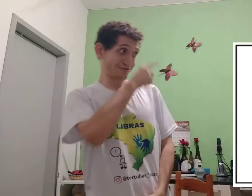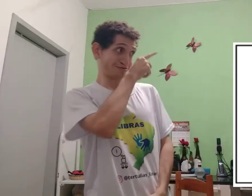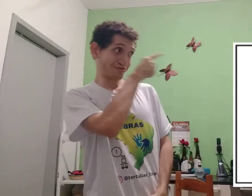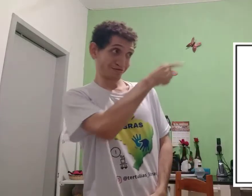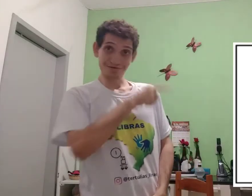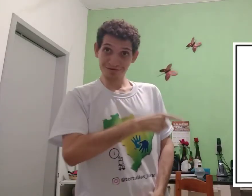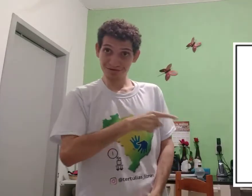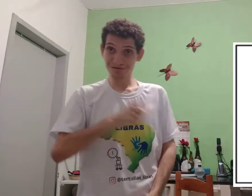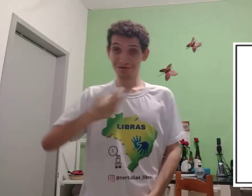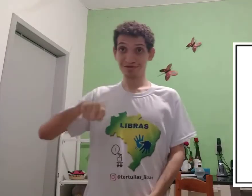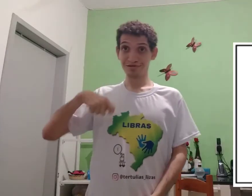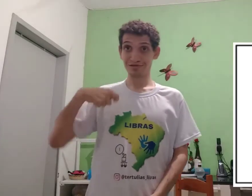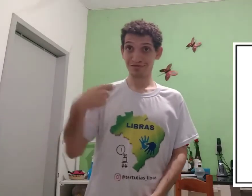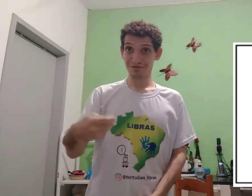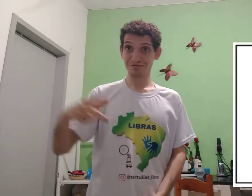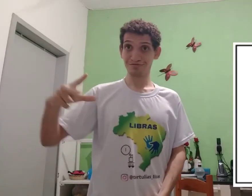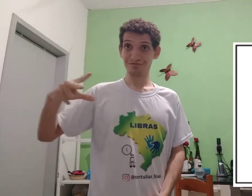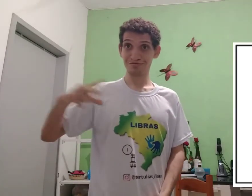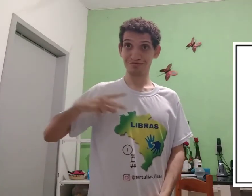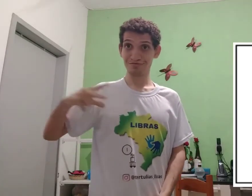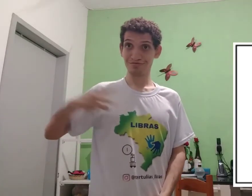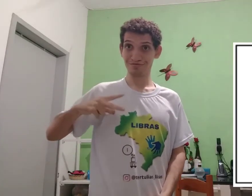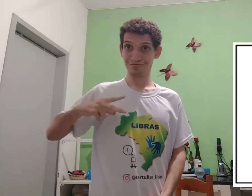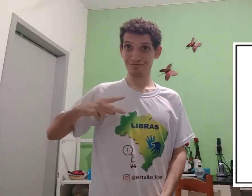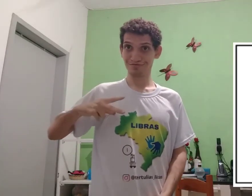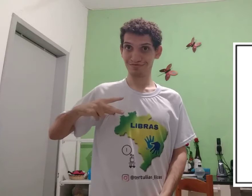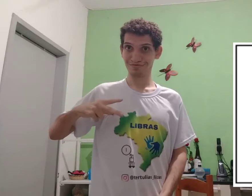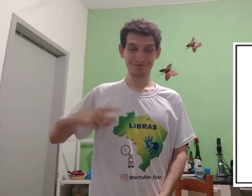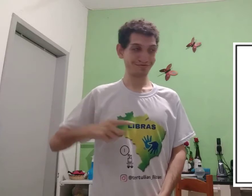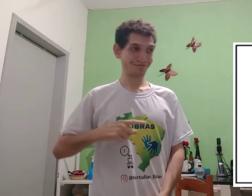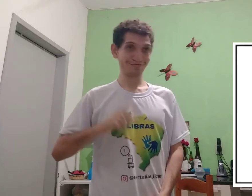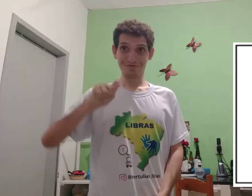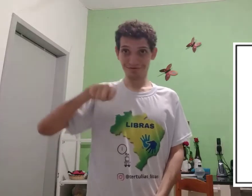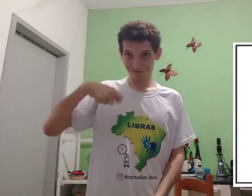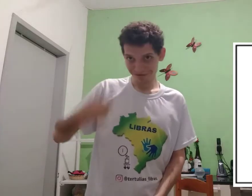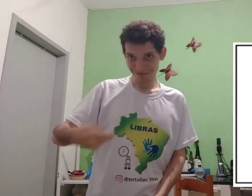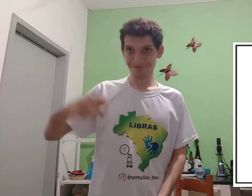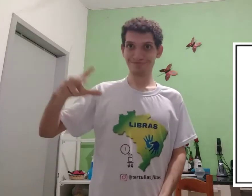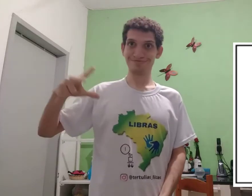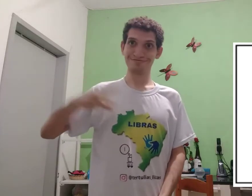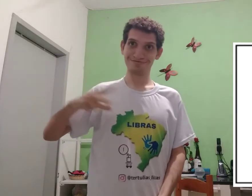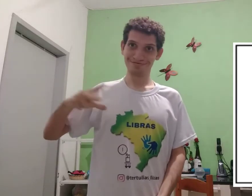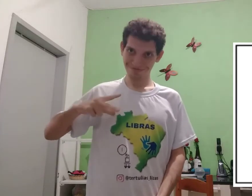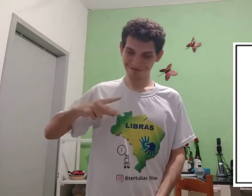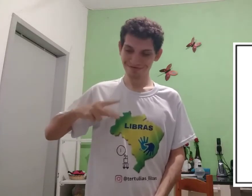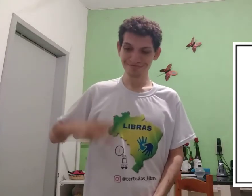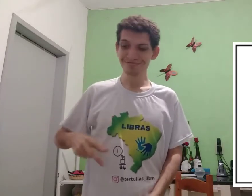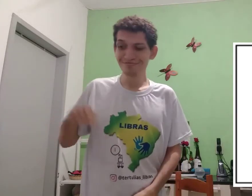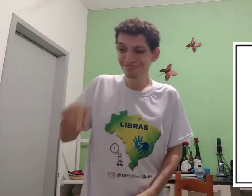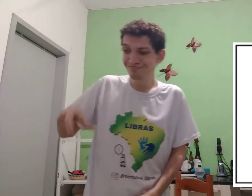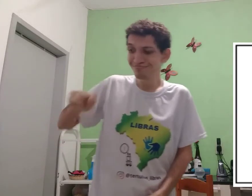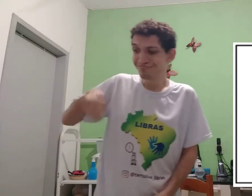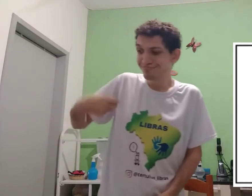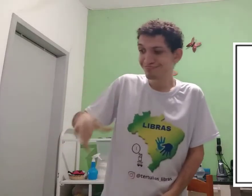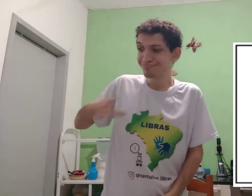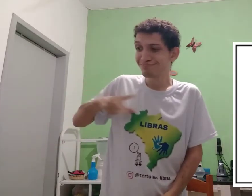viu? esse e esse sinal, assim, ó, sinal e isso,